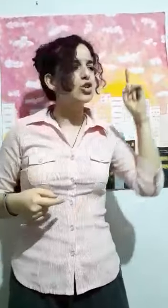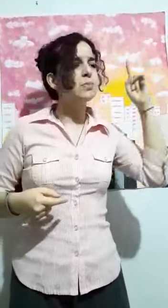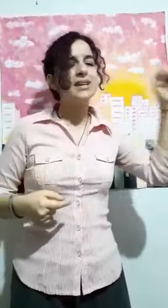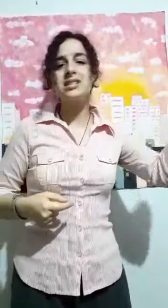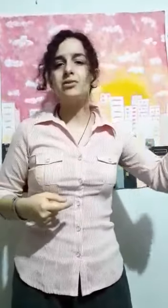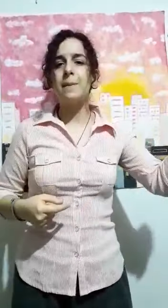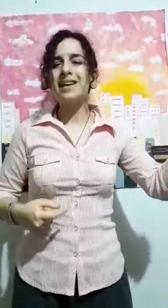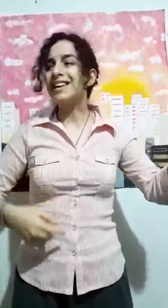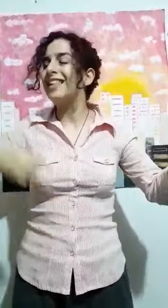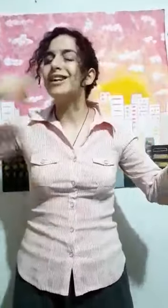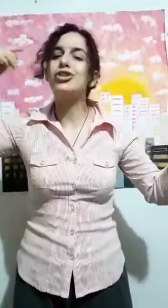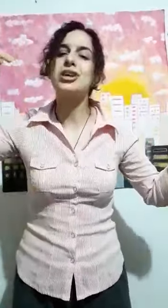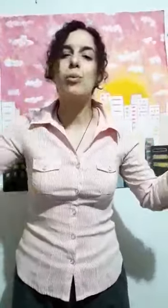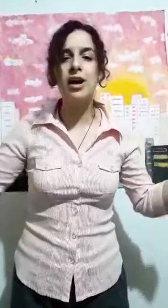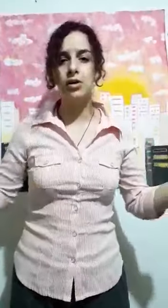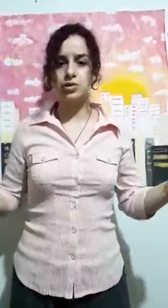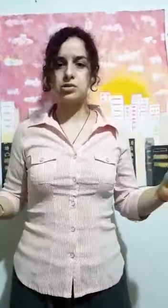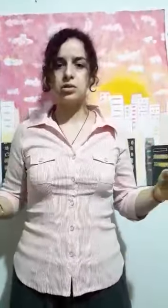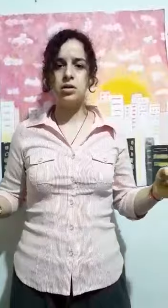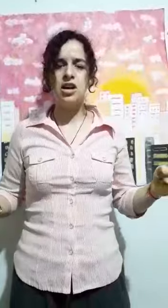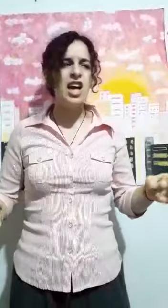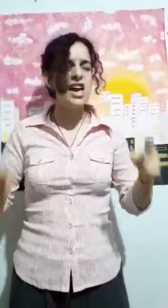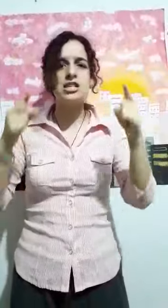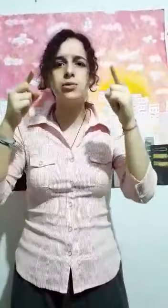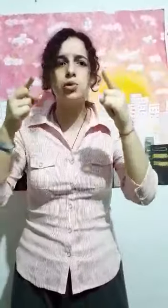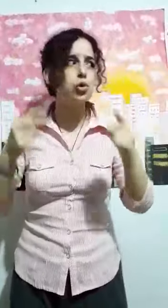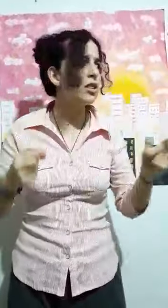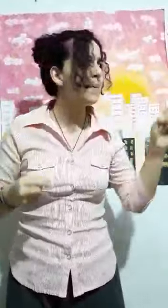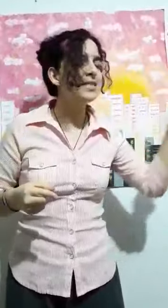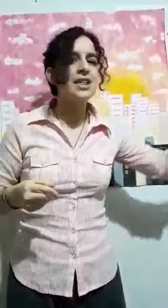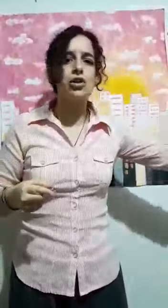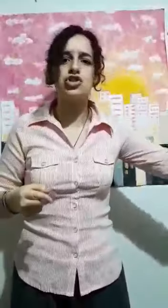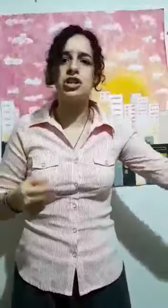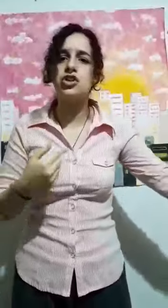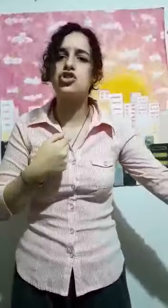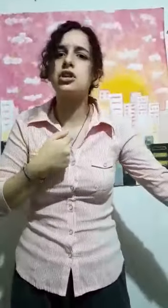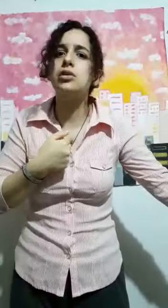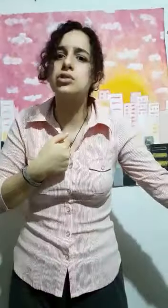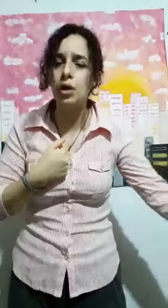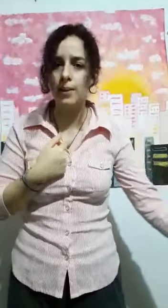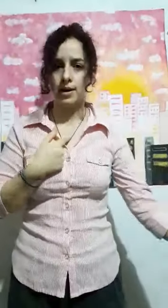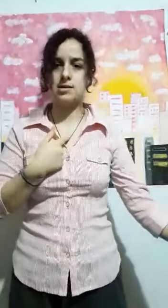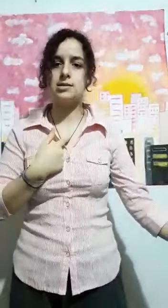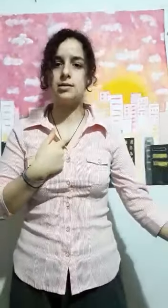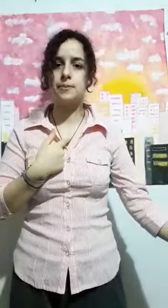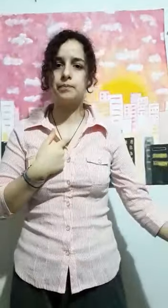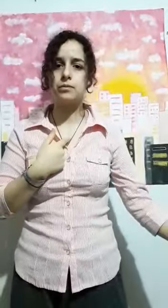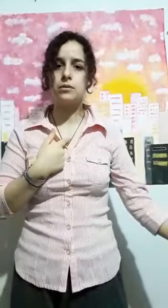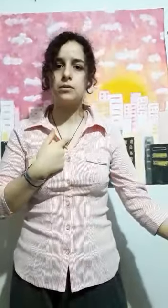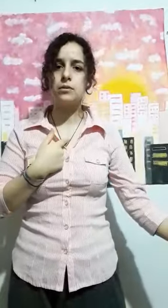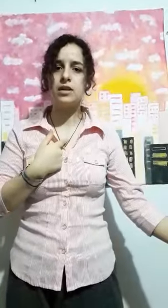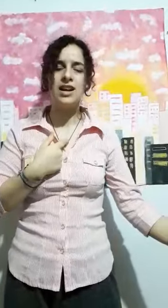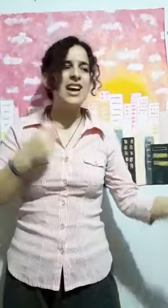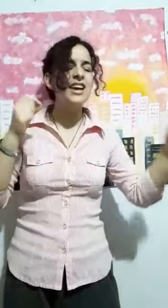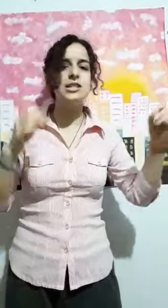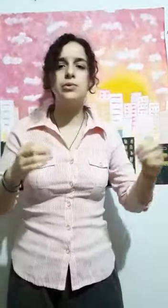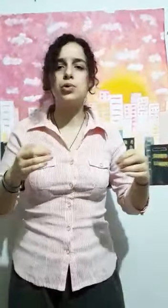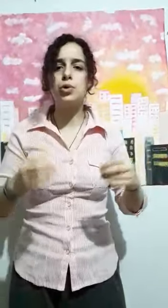los padres de familia, de los abuelos. Ese futuro depende de los niños, de los jóvenes. Ese futuro